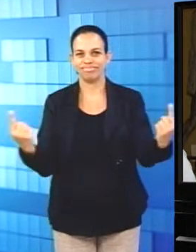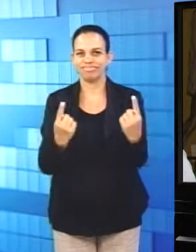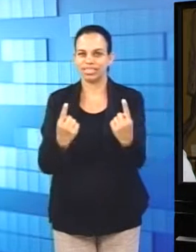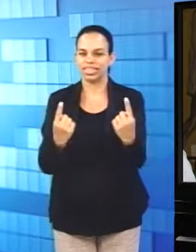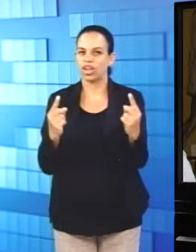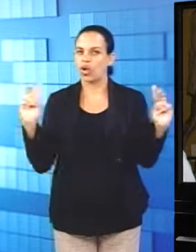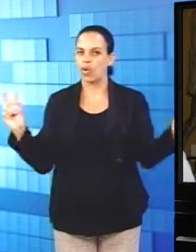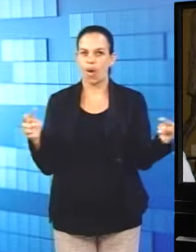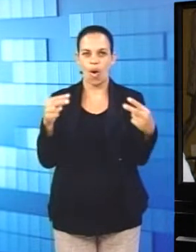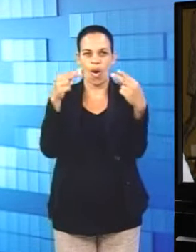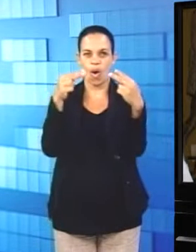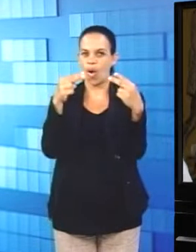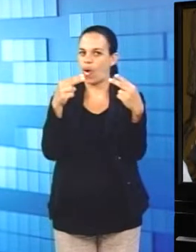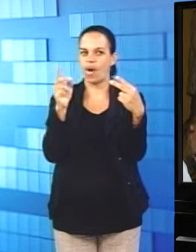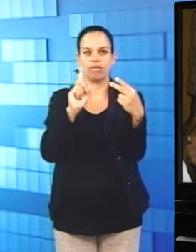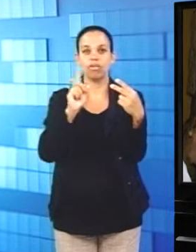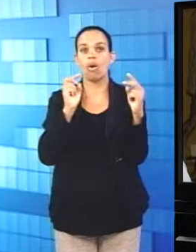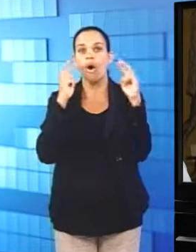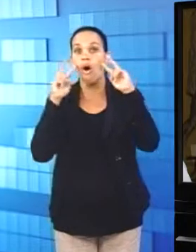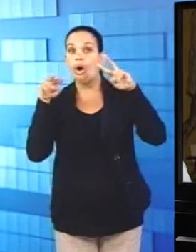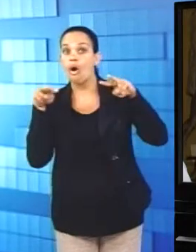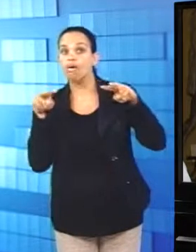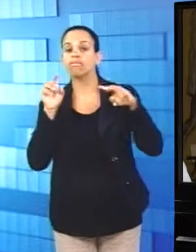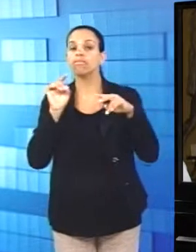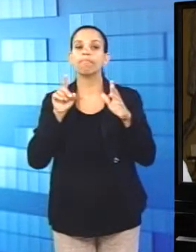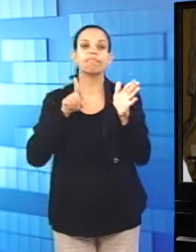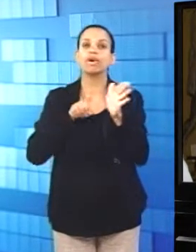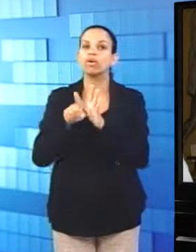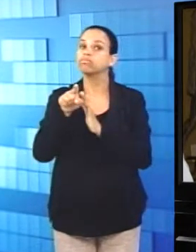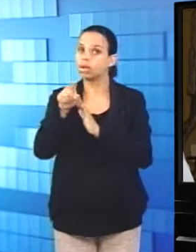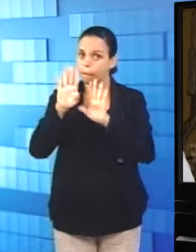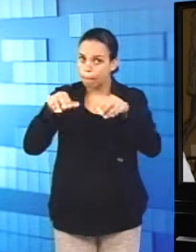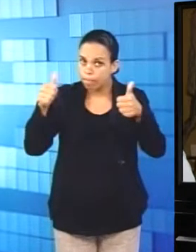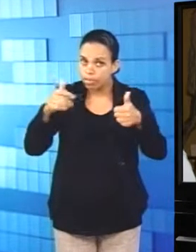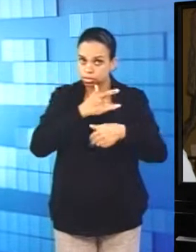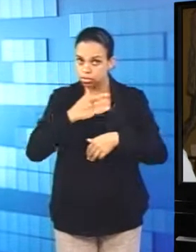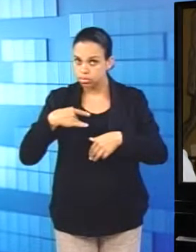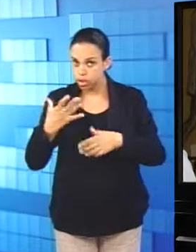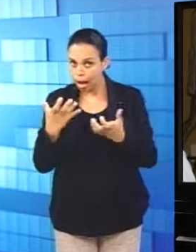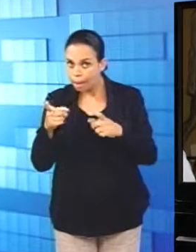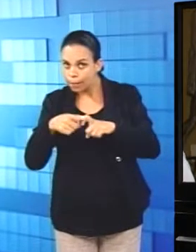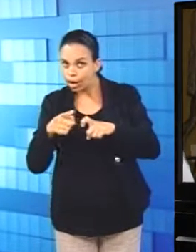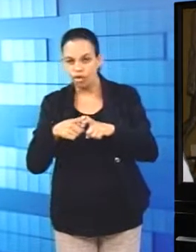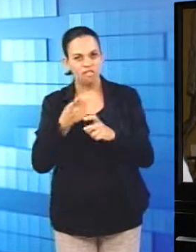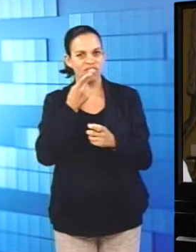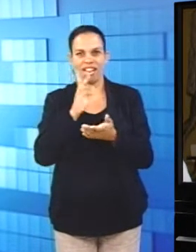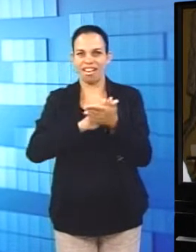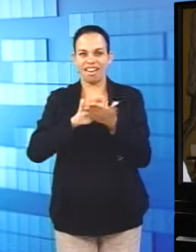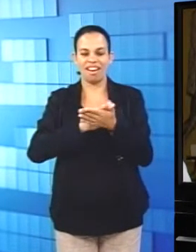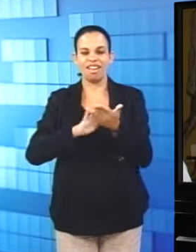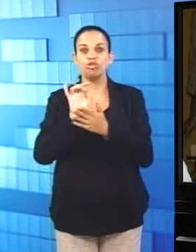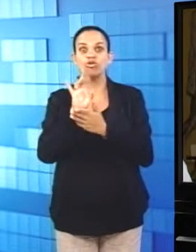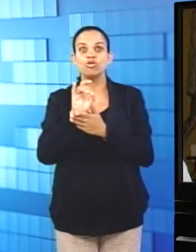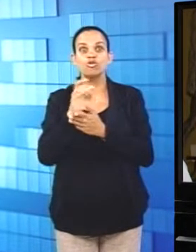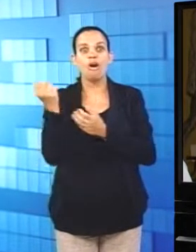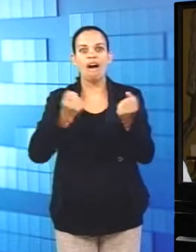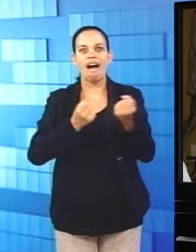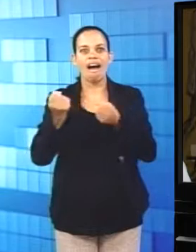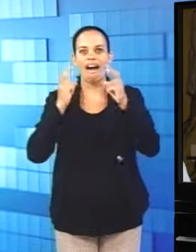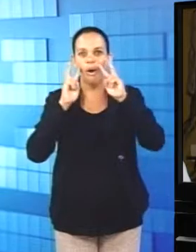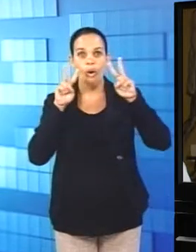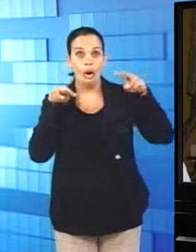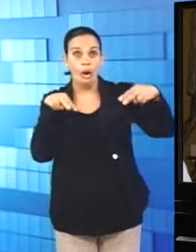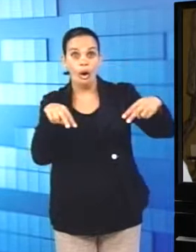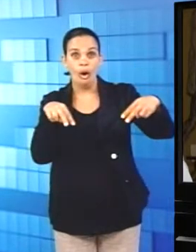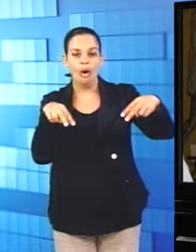eles não sabem, poxa, houve alguma coisa com você, você está bem, quer que eu leve você no médico e tal? Não, eles olham para a máquina, então o caos está